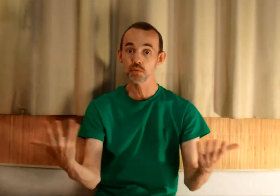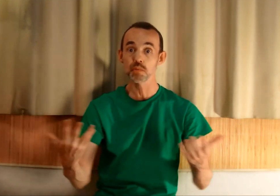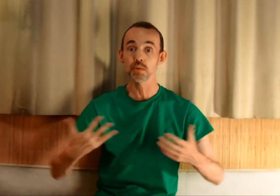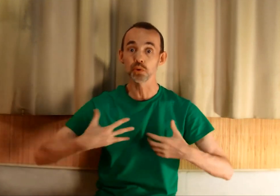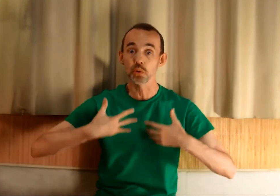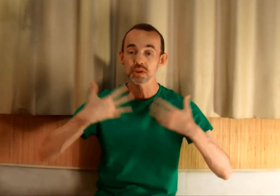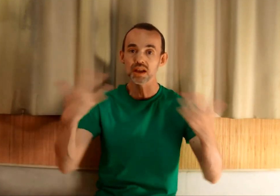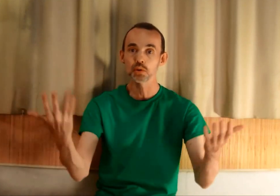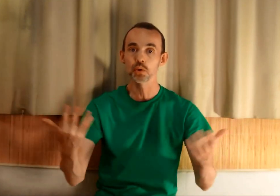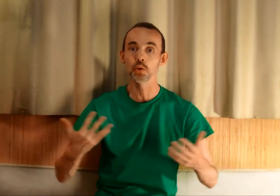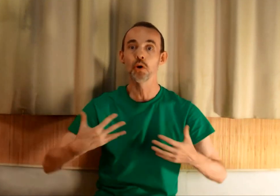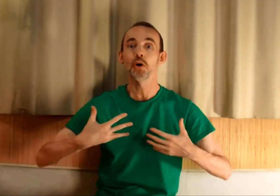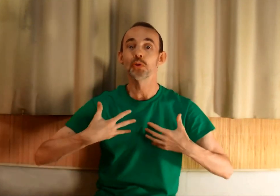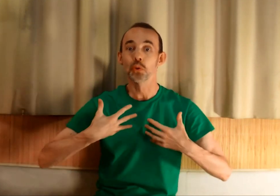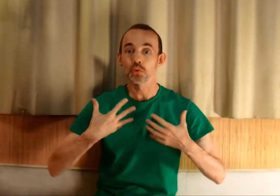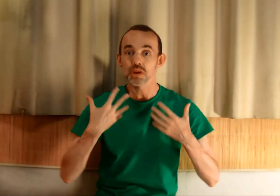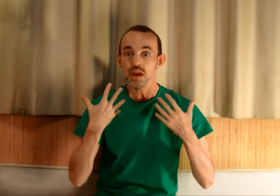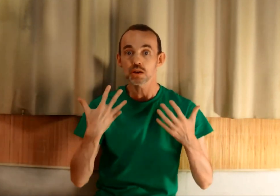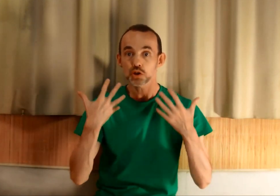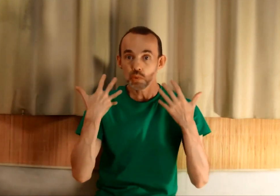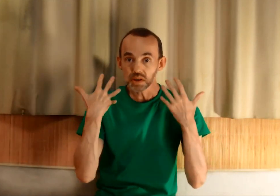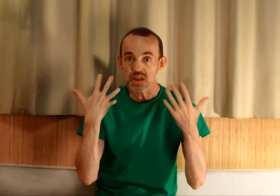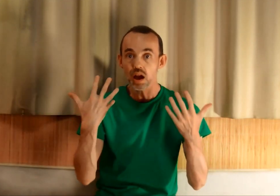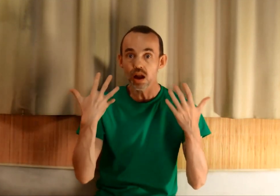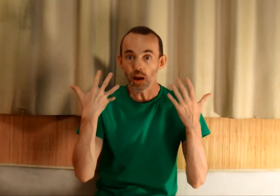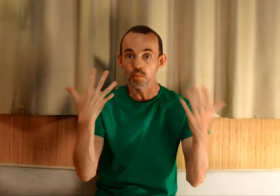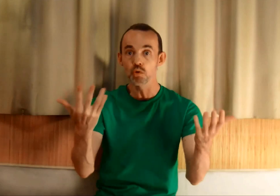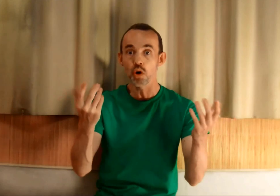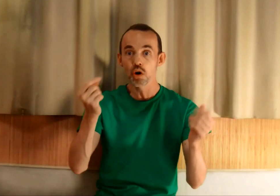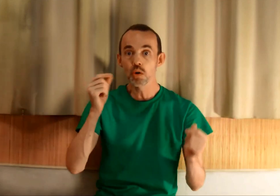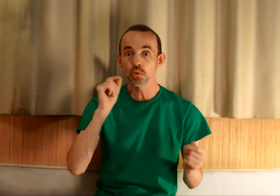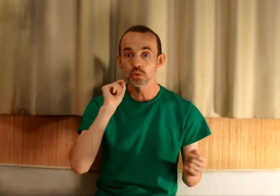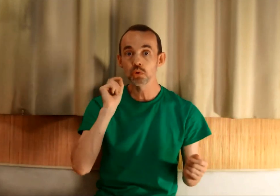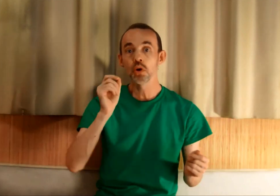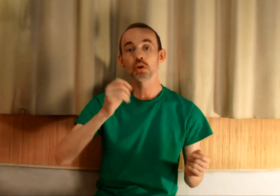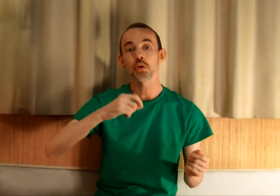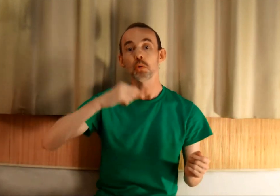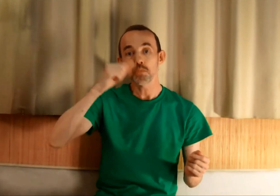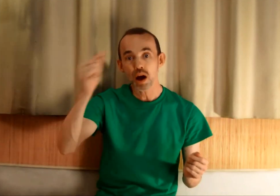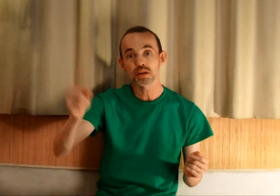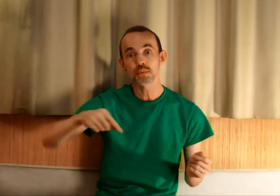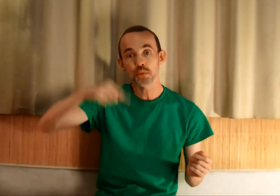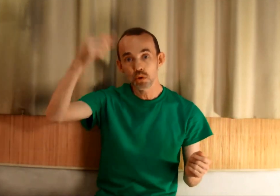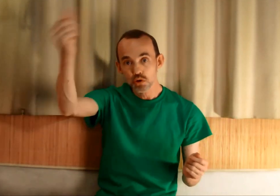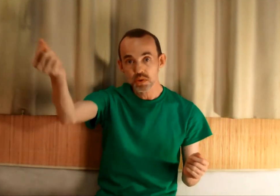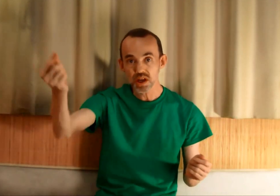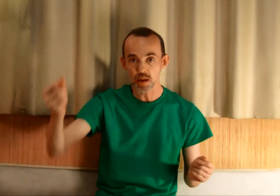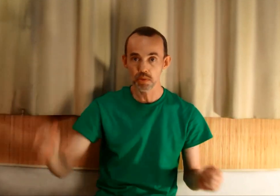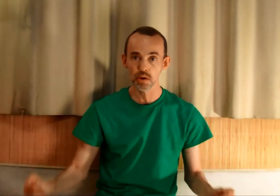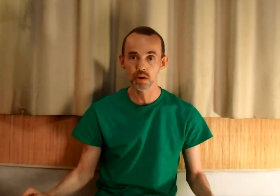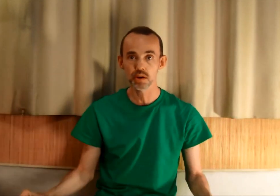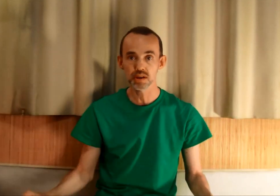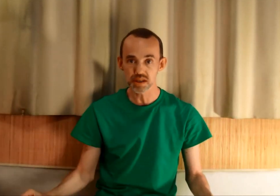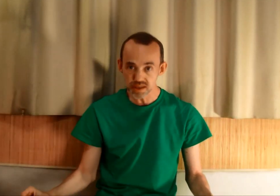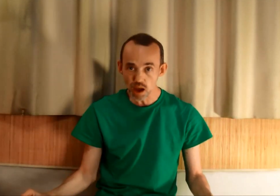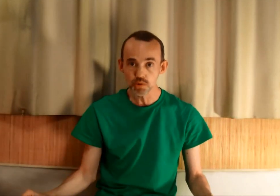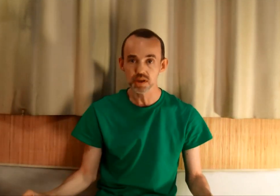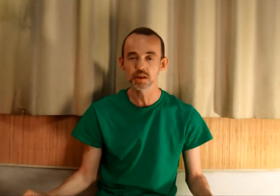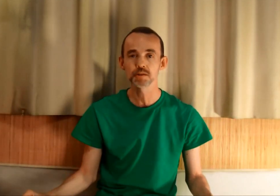vous-même. D'oser être heureux. D'oser choisir l'amour, plutôt que par défaut, choisir la peur. C'est ça, oser.